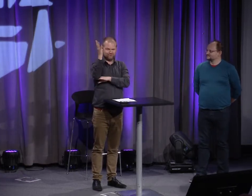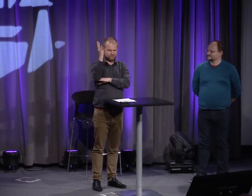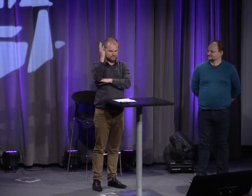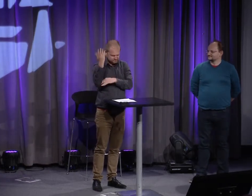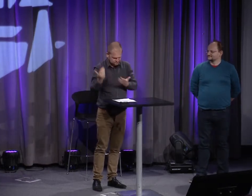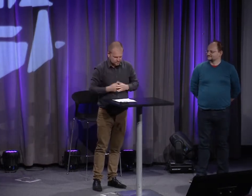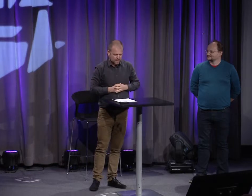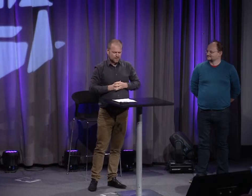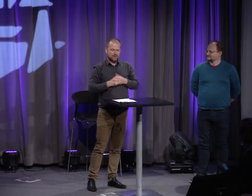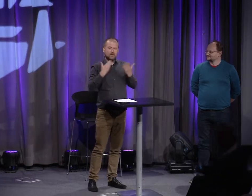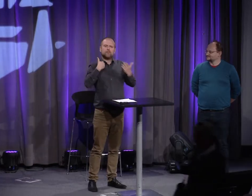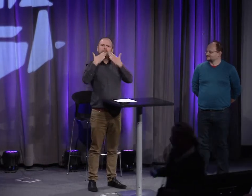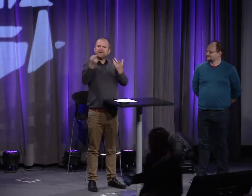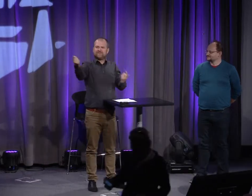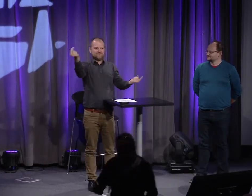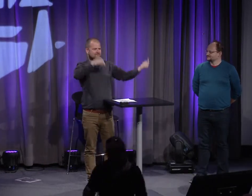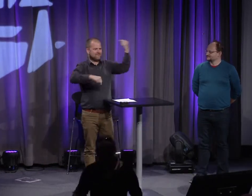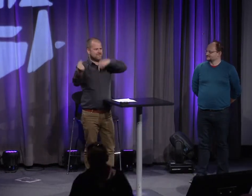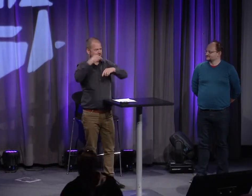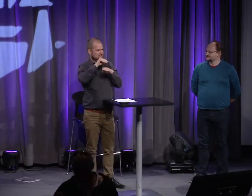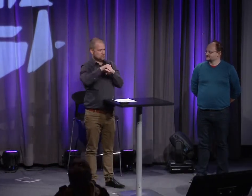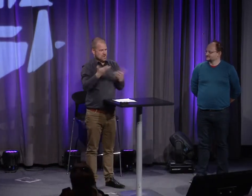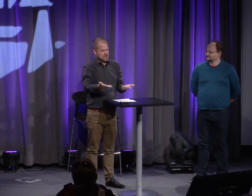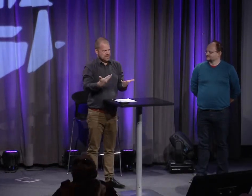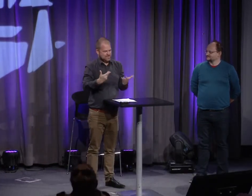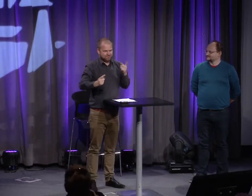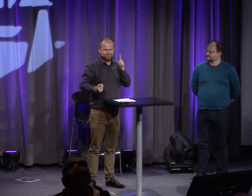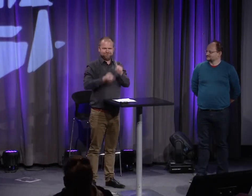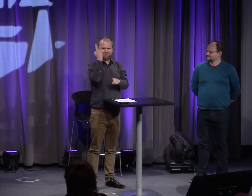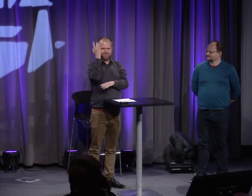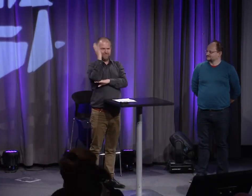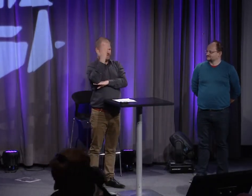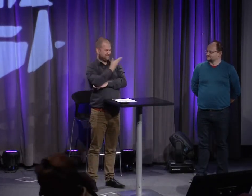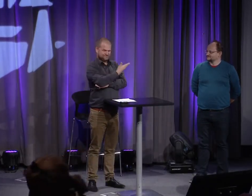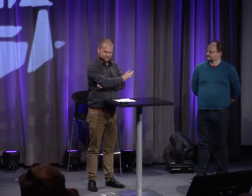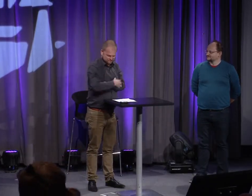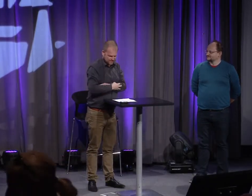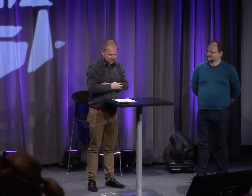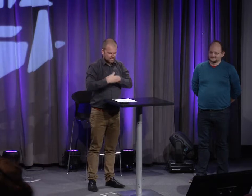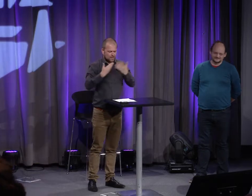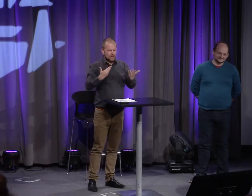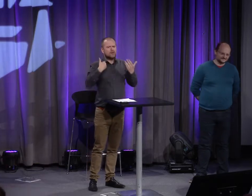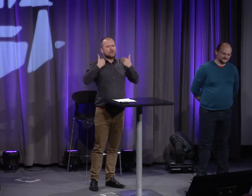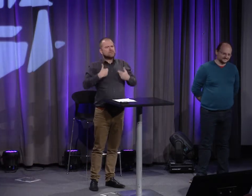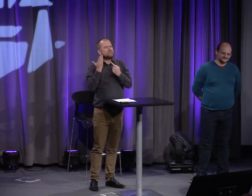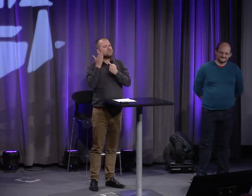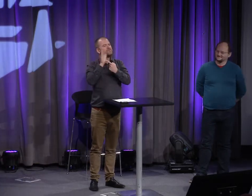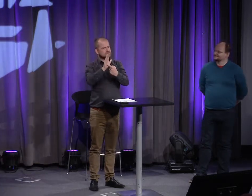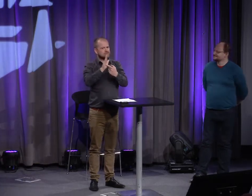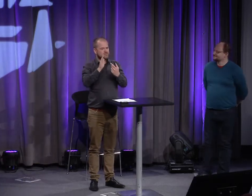Nous allons commencer la conférence. Tout d'abord, merci à vous tous d'être venus ce soir.'est une conférence très importante.